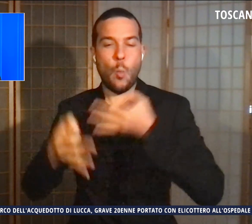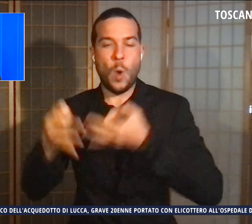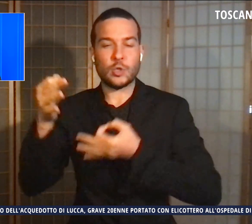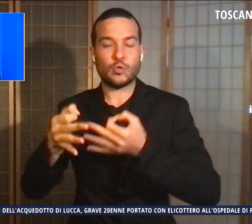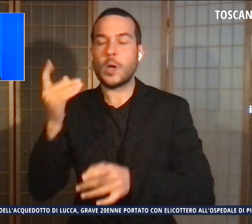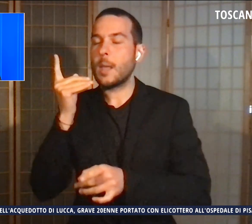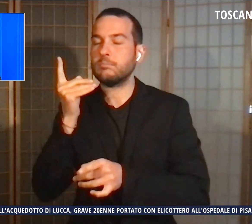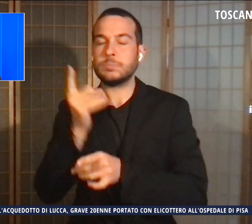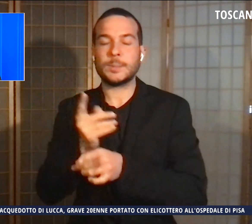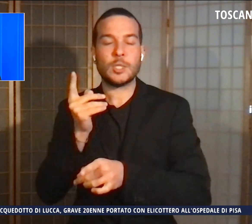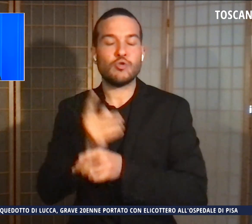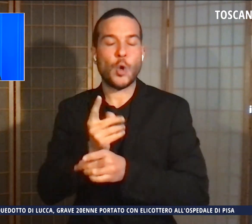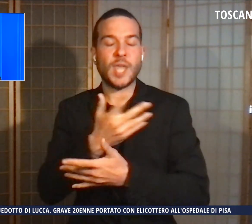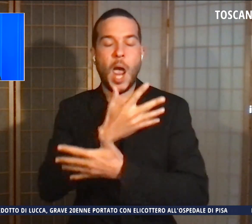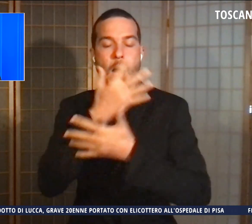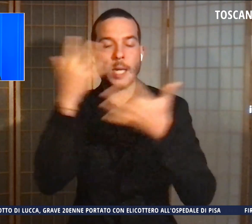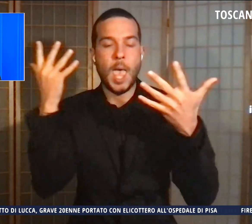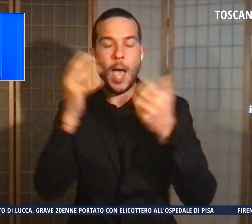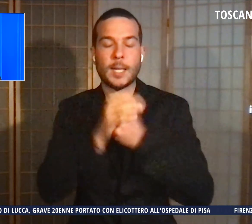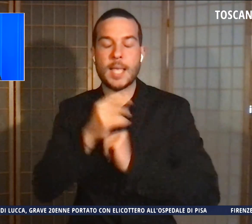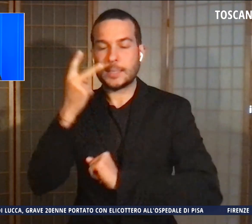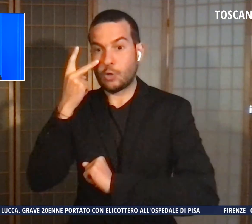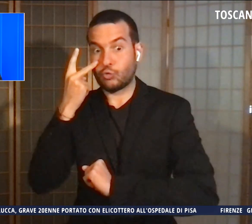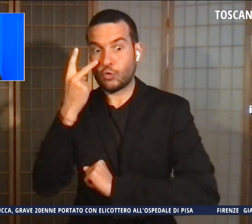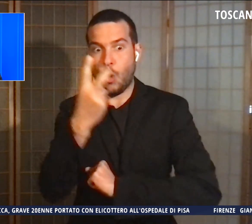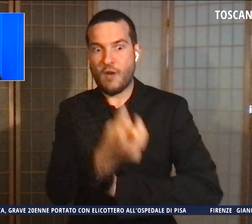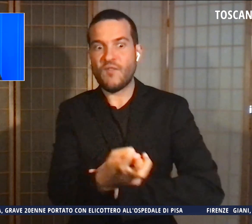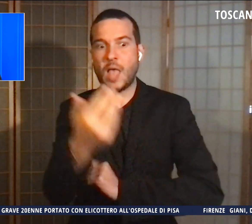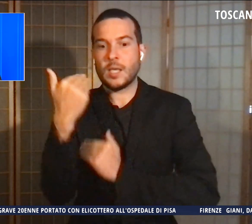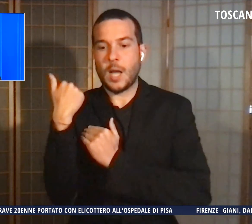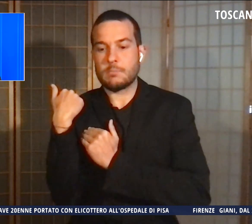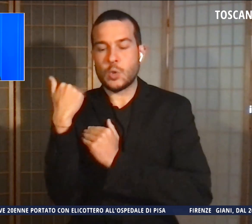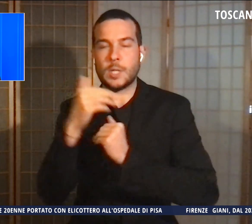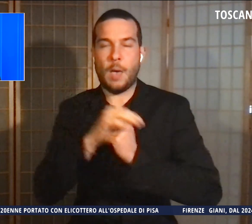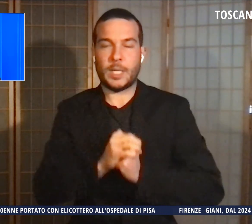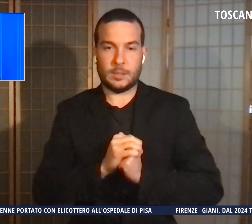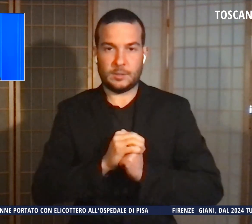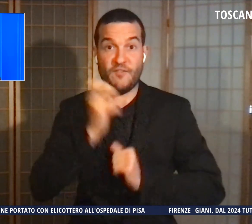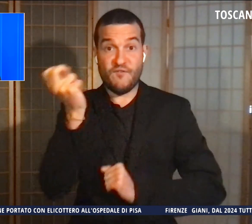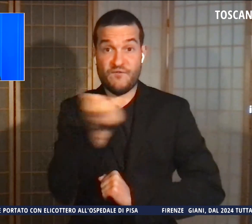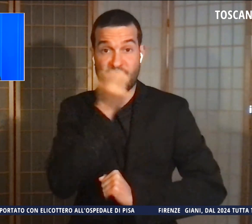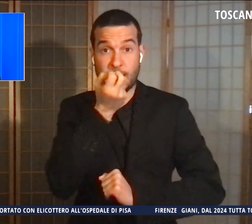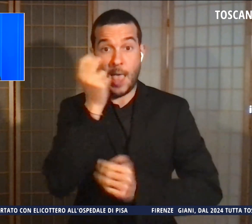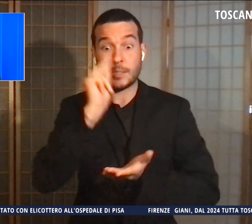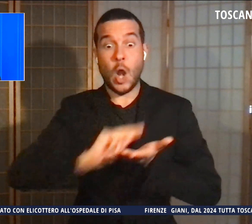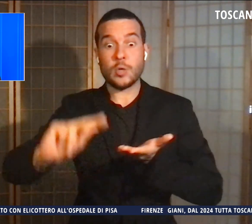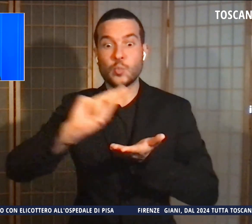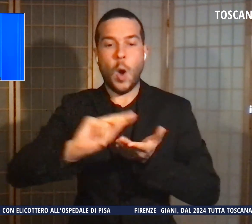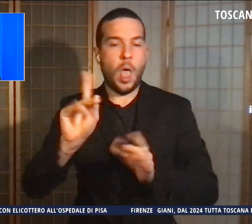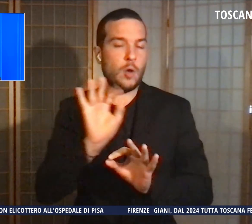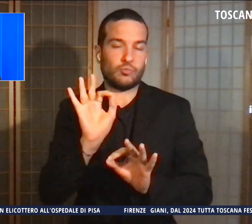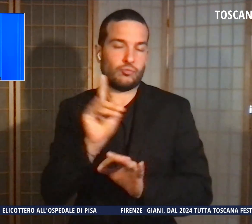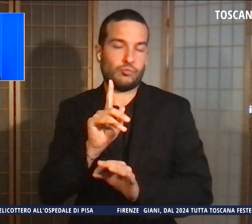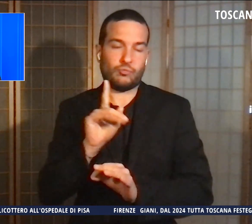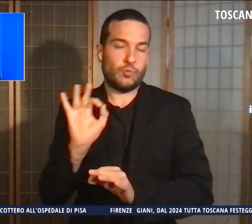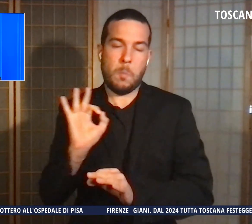più presto e vengano individuati i responsabili. Firenze e la scuola non meritano violenze del genere, ha